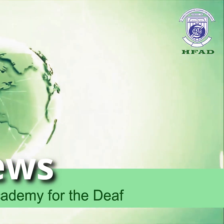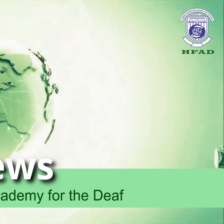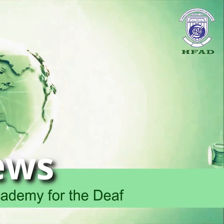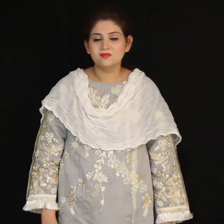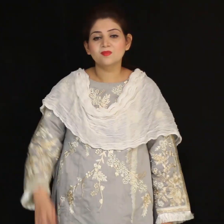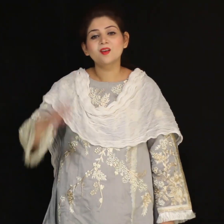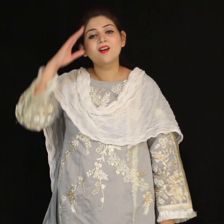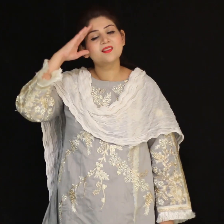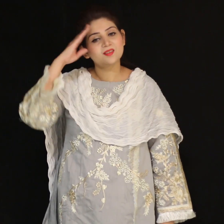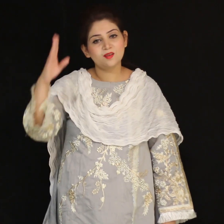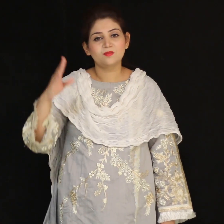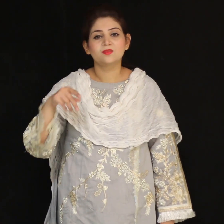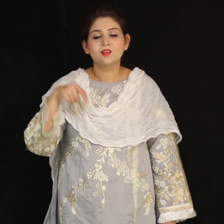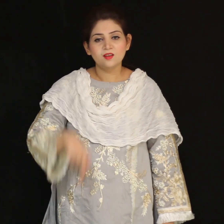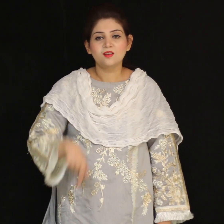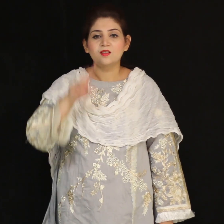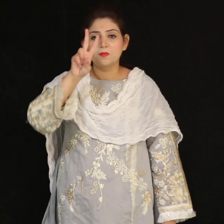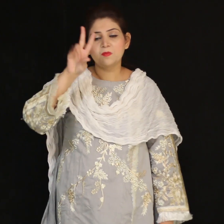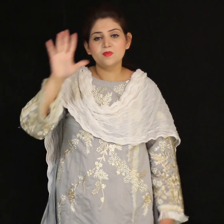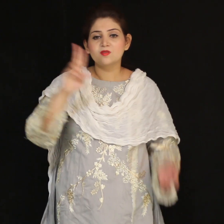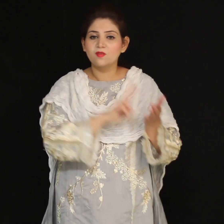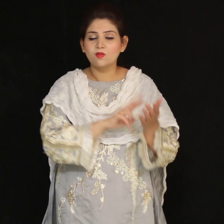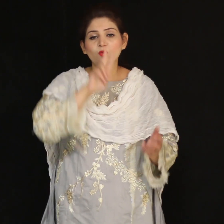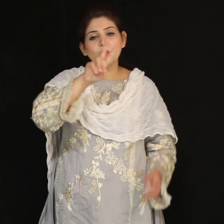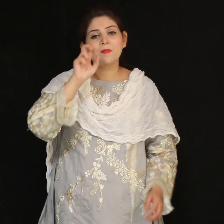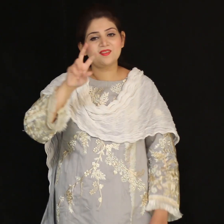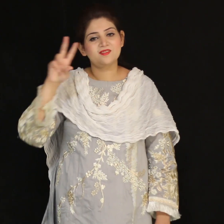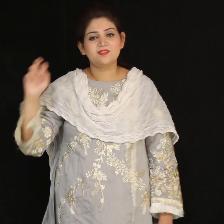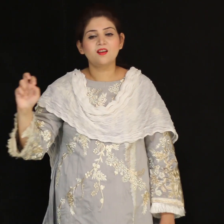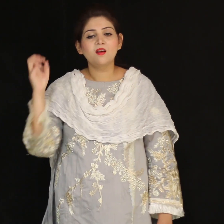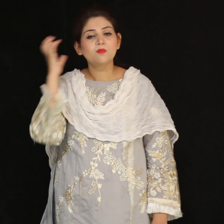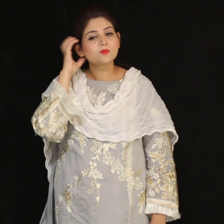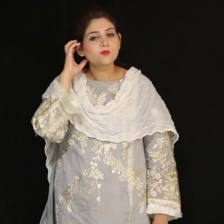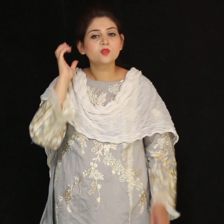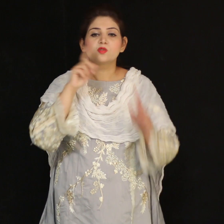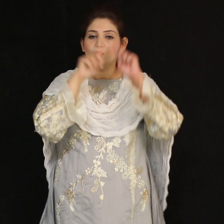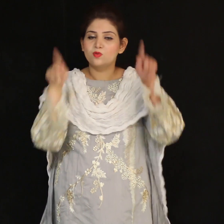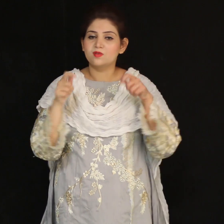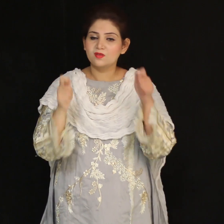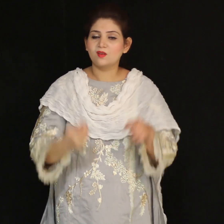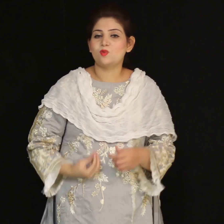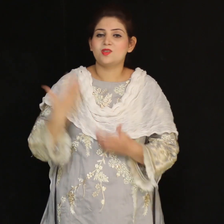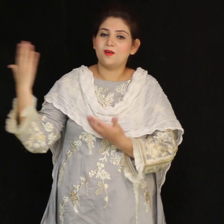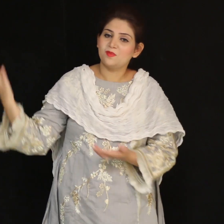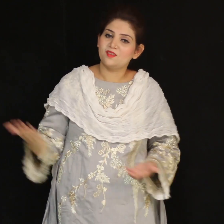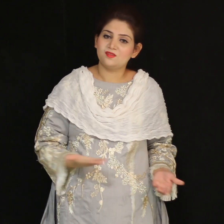اسلام علیکم آج پچیس نومبر دوہزار بیس ہے ہمسا فاؤنڈیشن نیوز کے ساتھ خوش آمدی